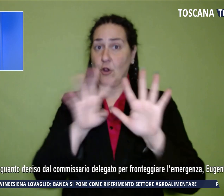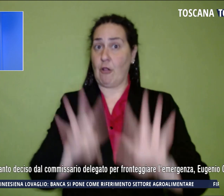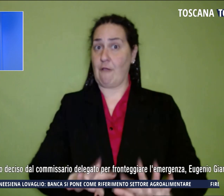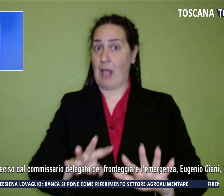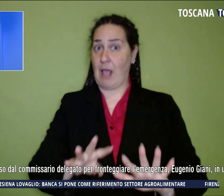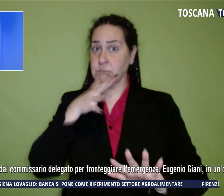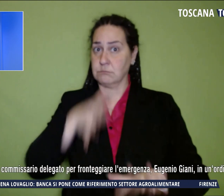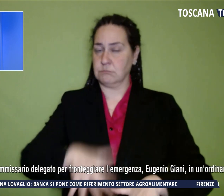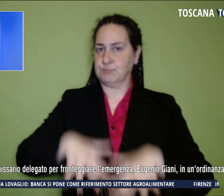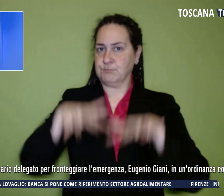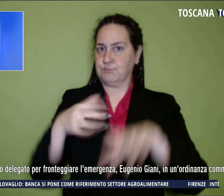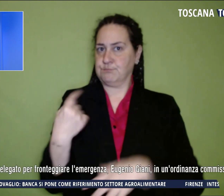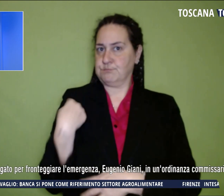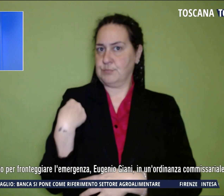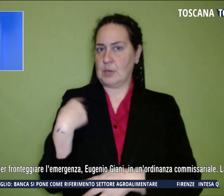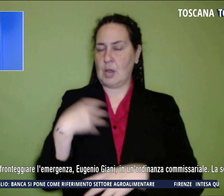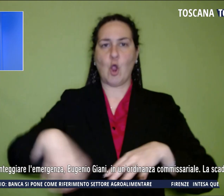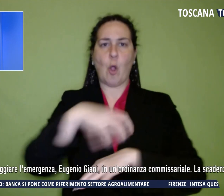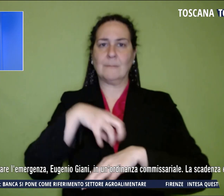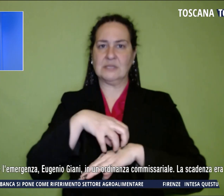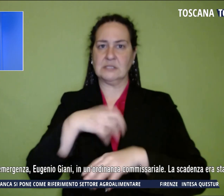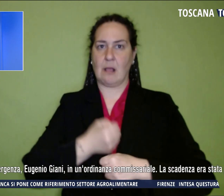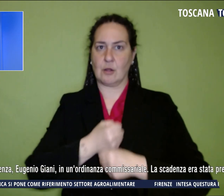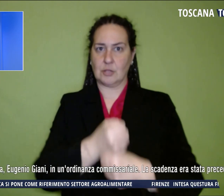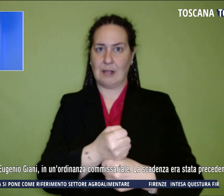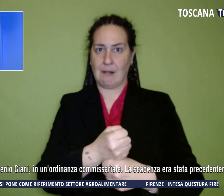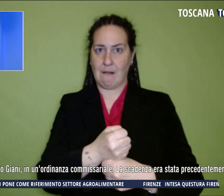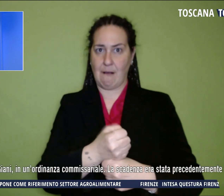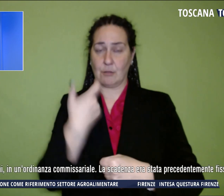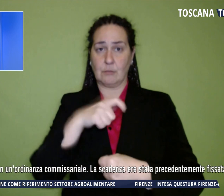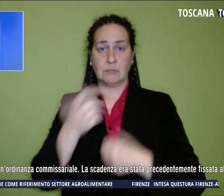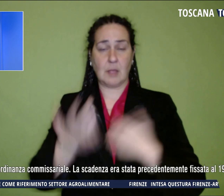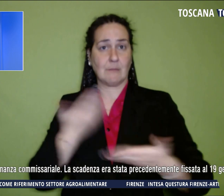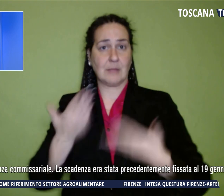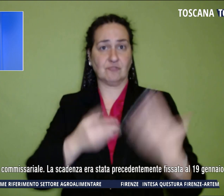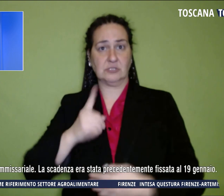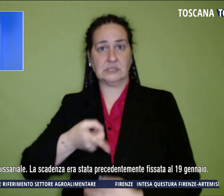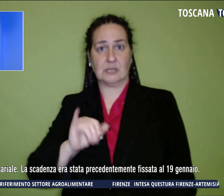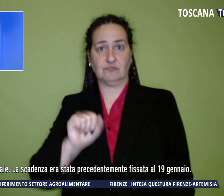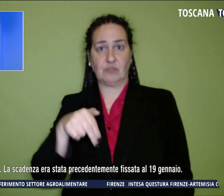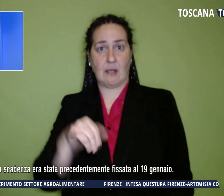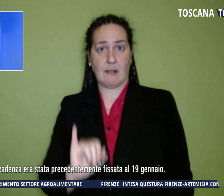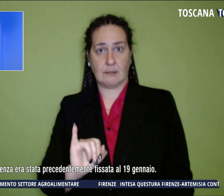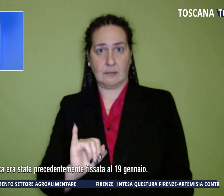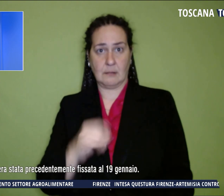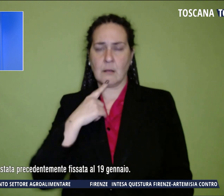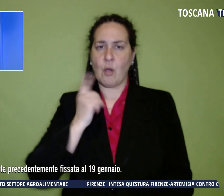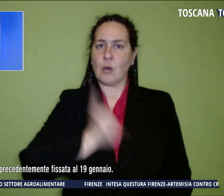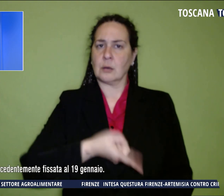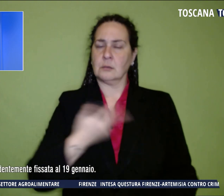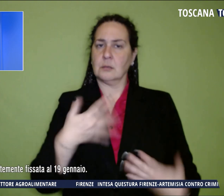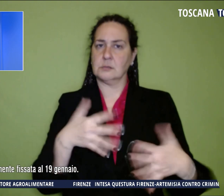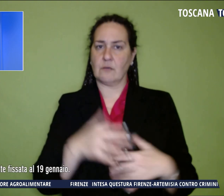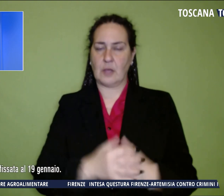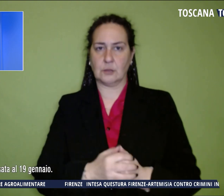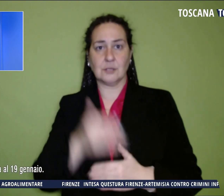quanto deciso dal commissario delegato per fronteggiare l'emergenza Gianni in una ordinanza. La scadenza era